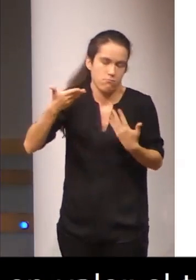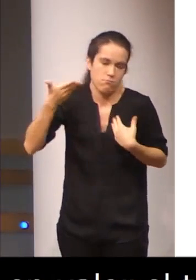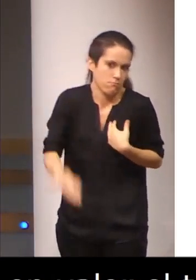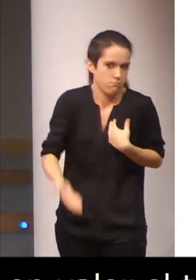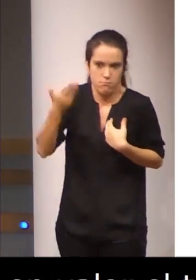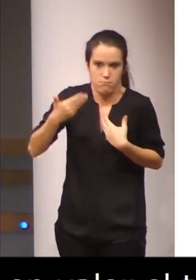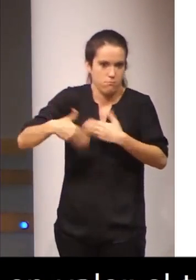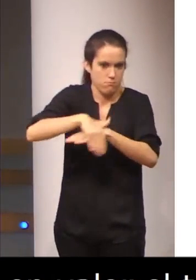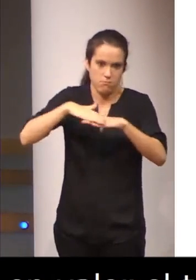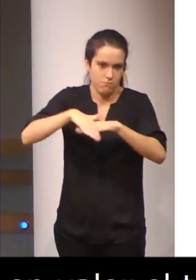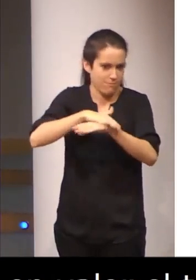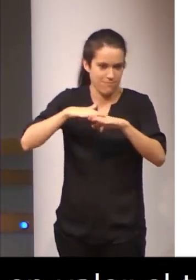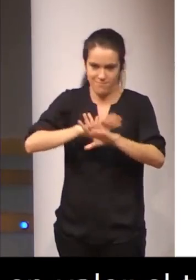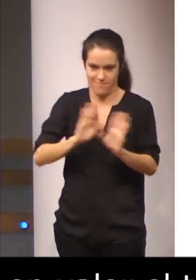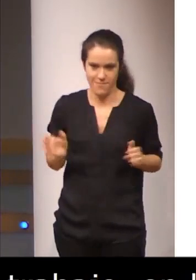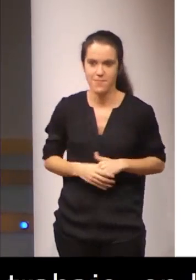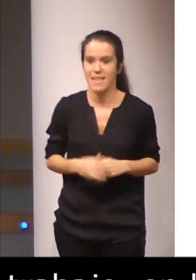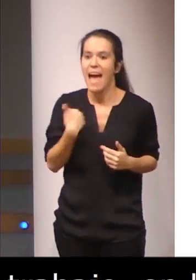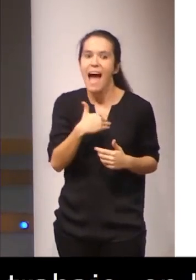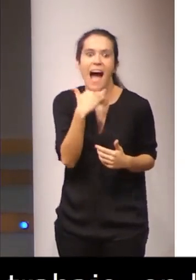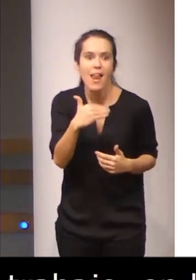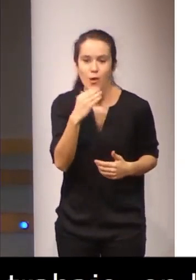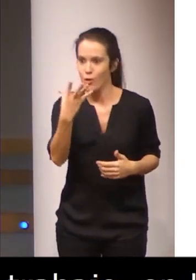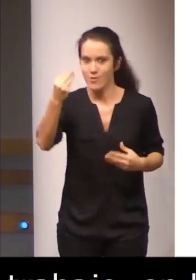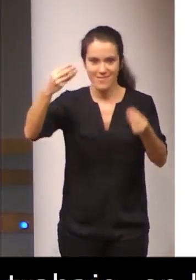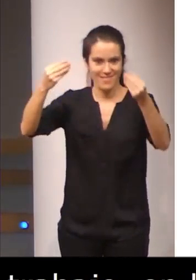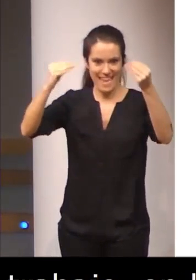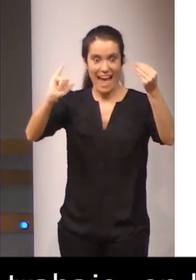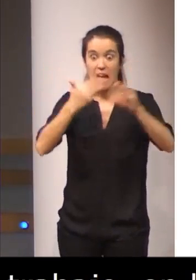importantísimo. Ya tenemos algo. Antes no teníamos nada.